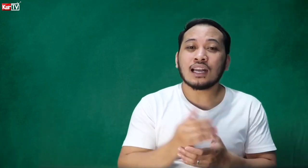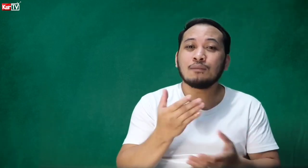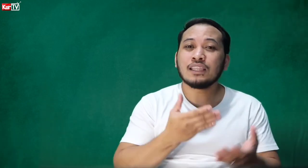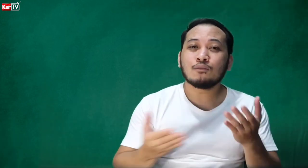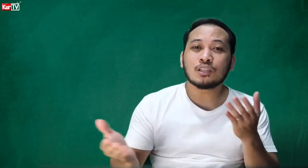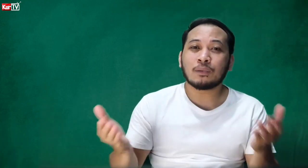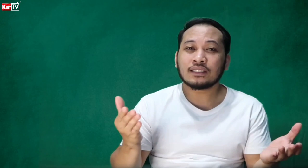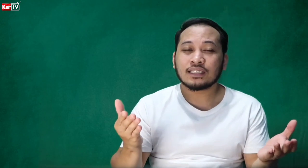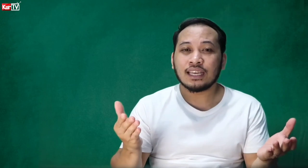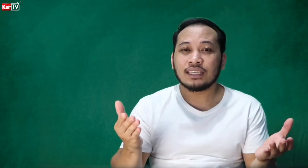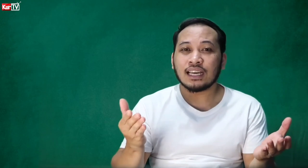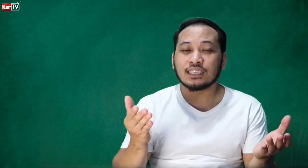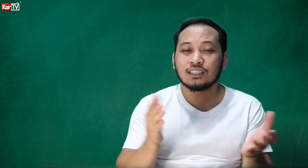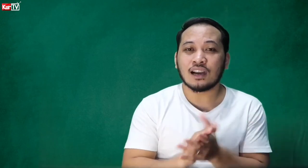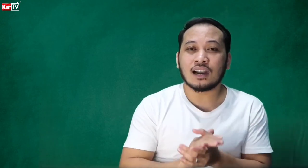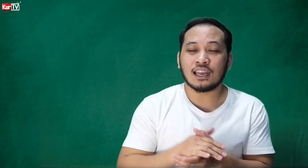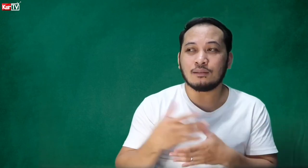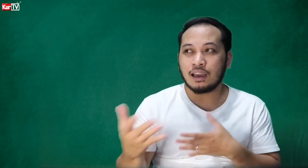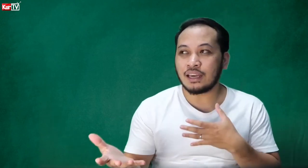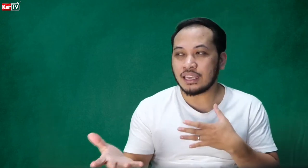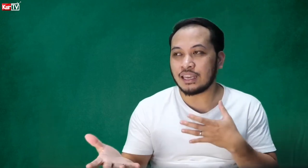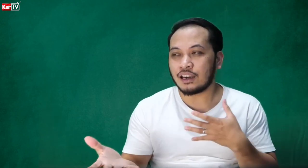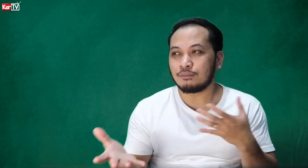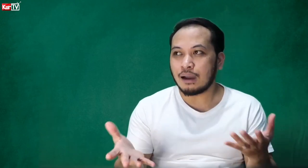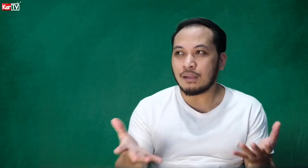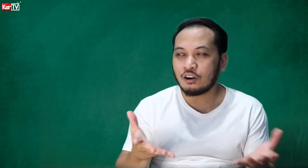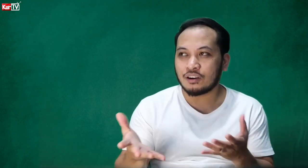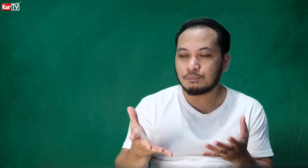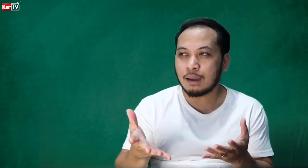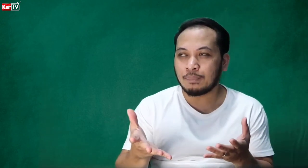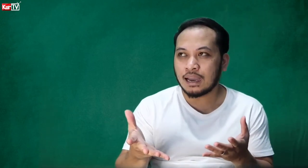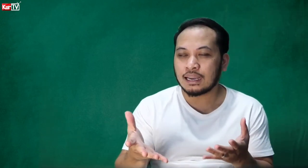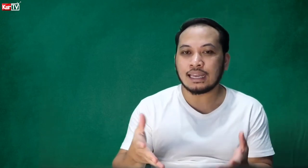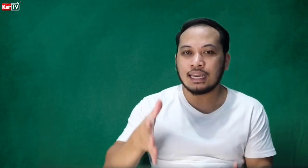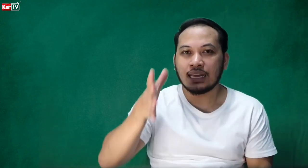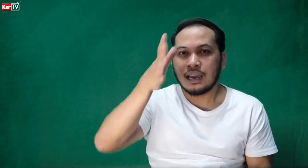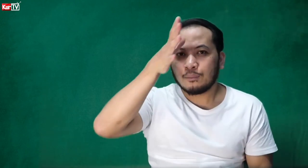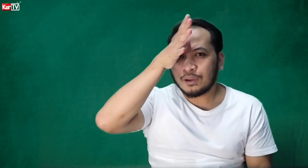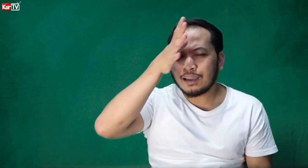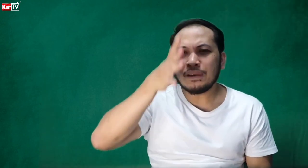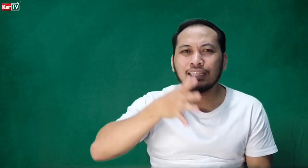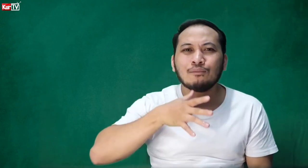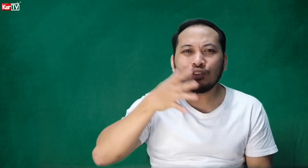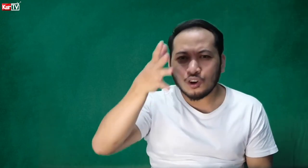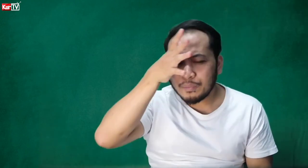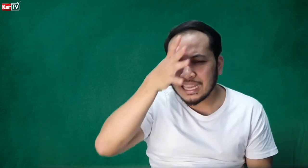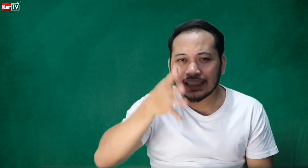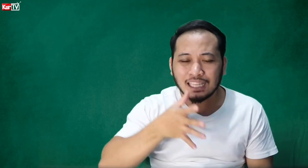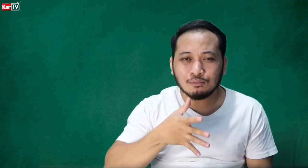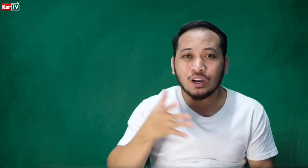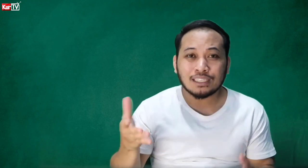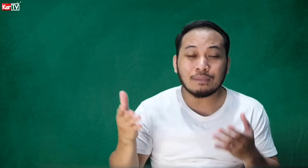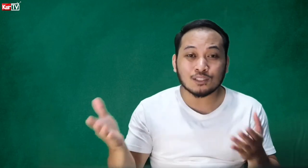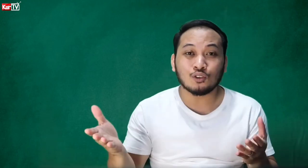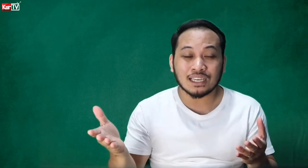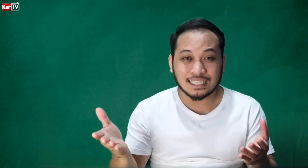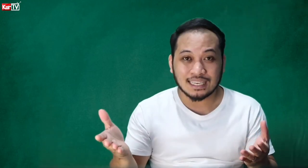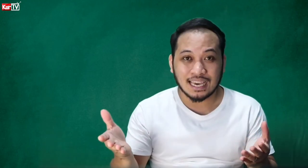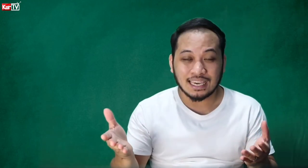gagamitin mo sa pagsisenyas ng, ano yan, ng mama or papa, ganyan. Gamitin mo yung dominant hand mo kasi mas dun kasanay.